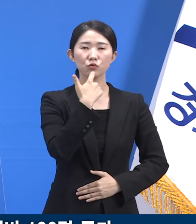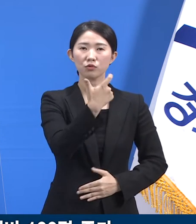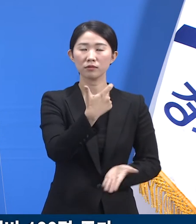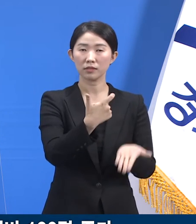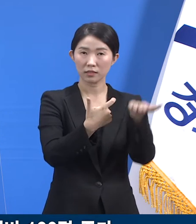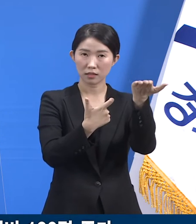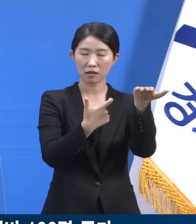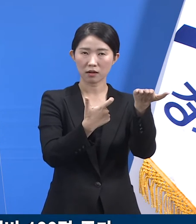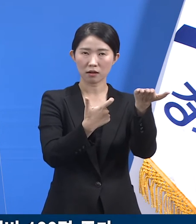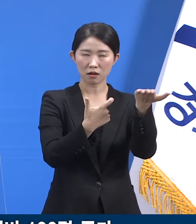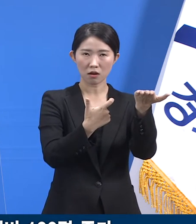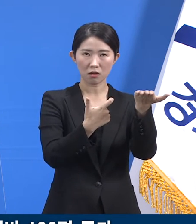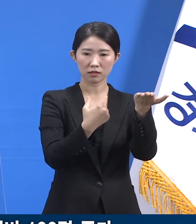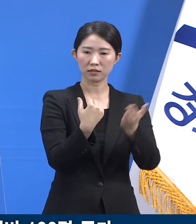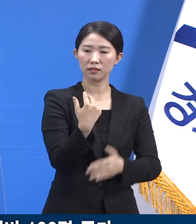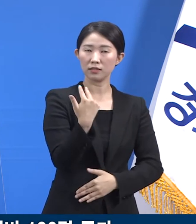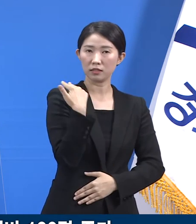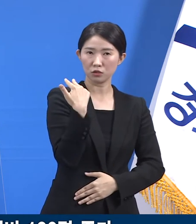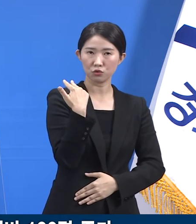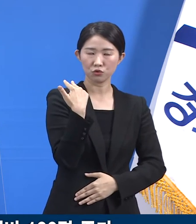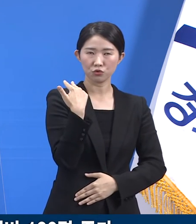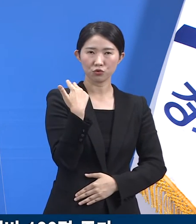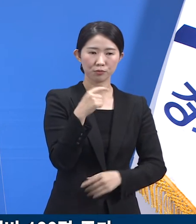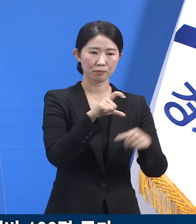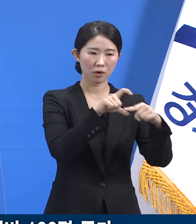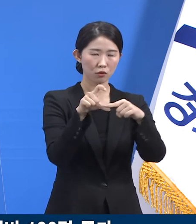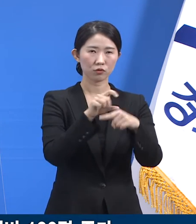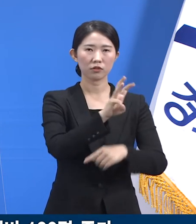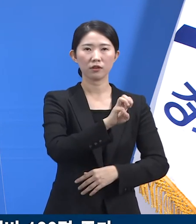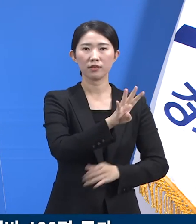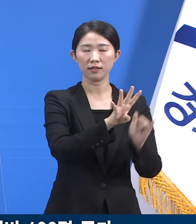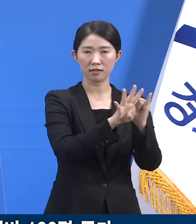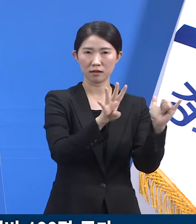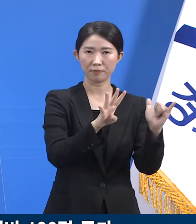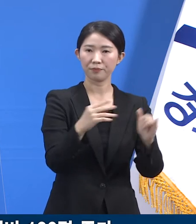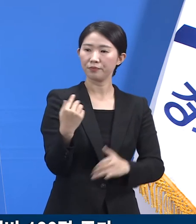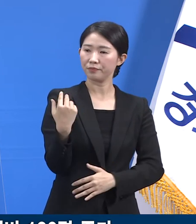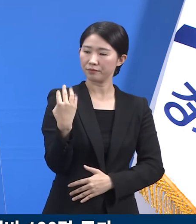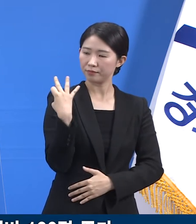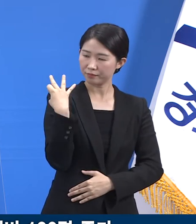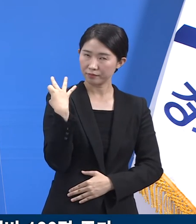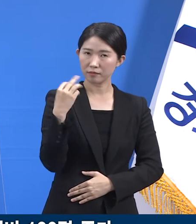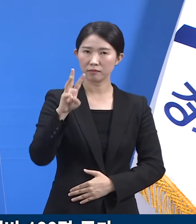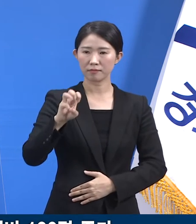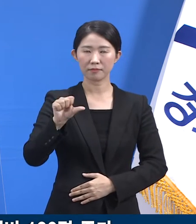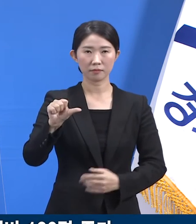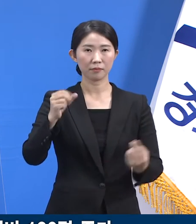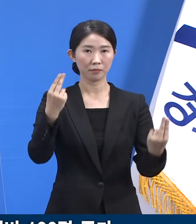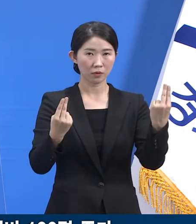일평균 34명으로 그 전주 35명 대비 1명 감소했습니다.